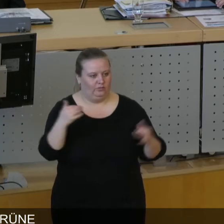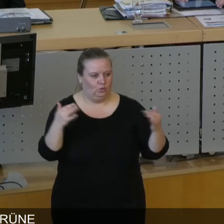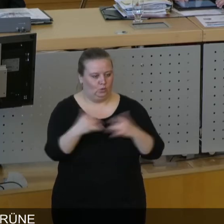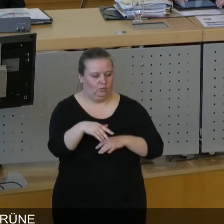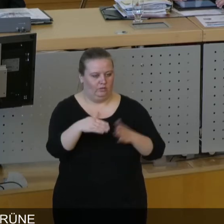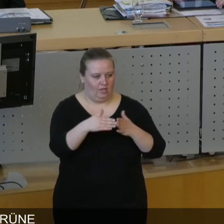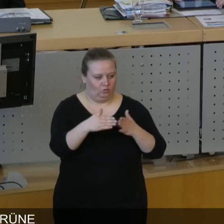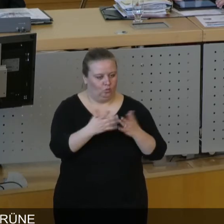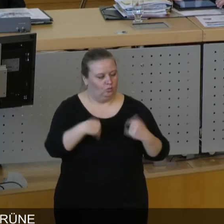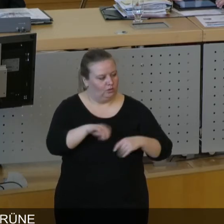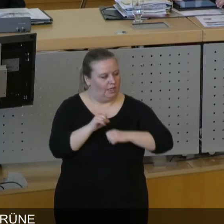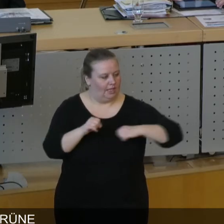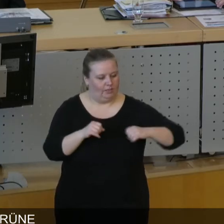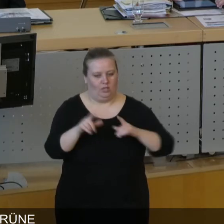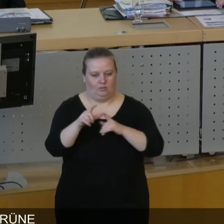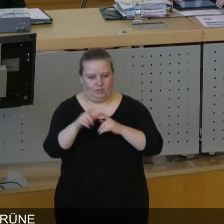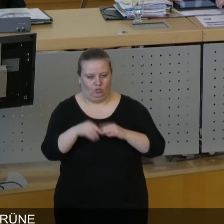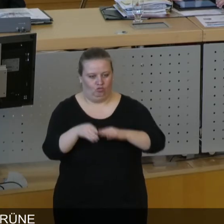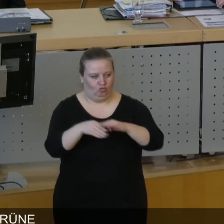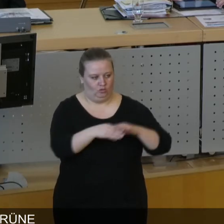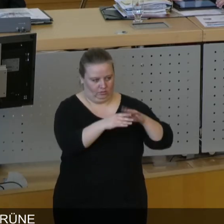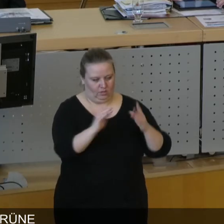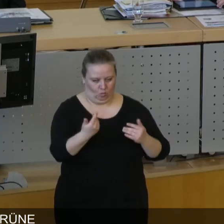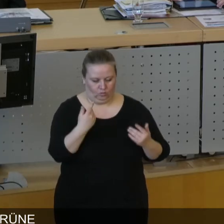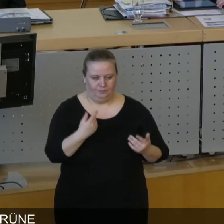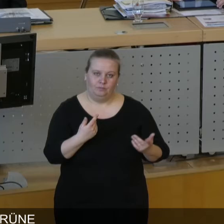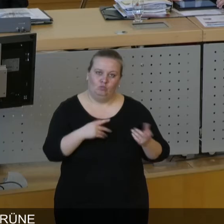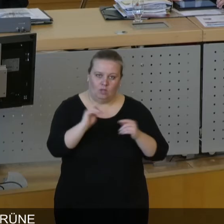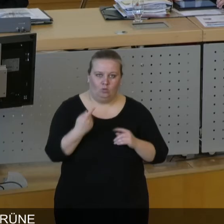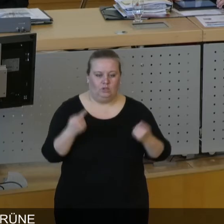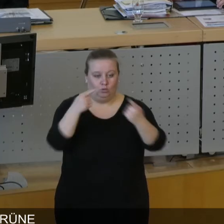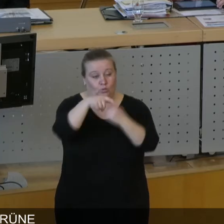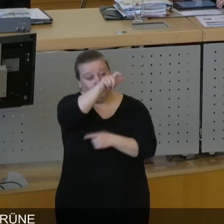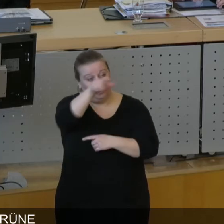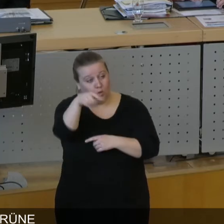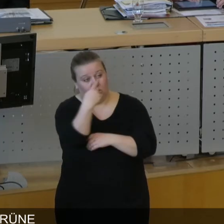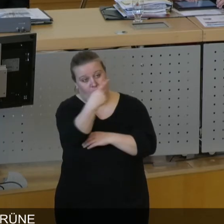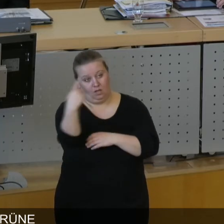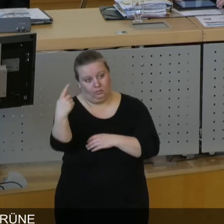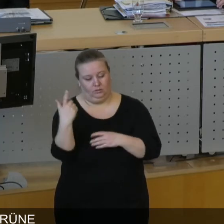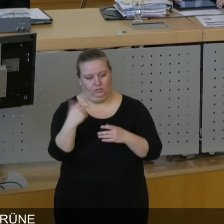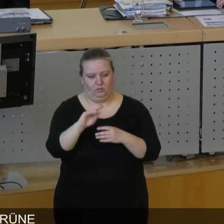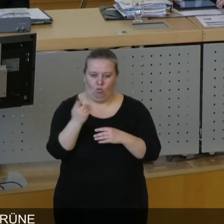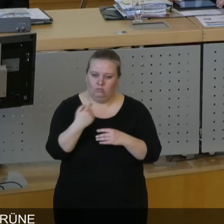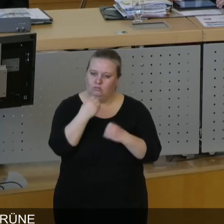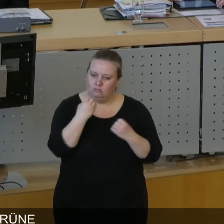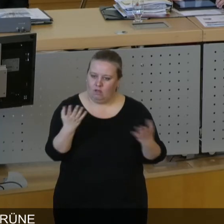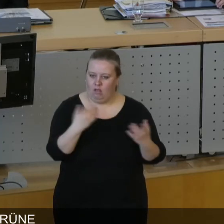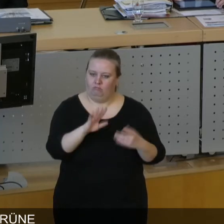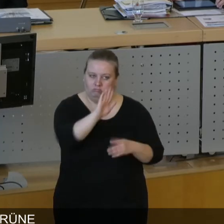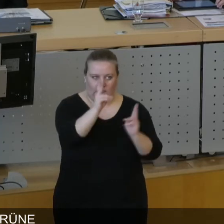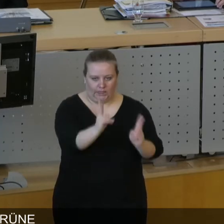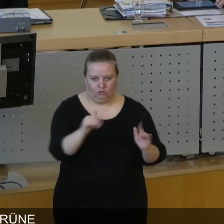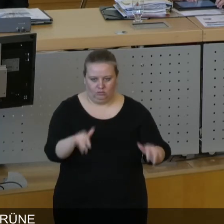Fraktionen, die Fraktionen der Linken und der SPD unterstützen das auch. Wir müssen auch den Bürgerinnen und Bürgern unmittelbar selbst das